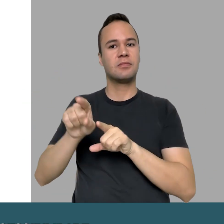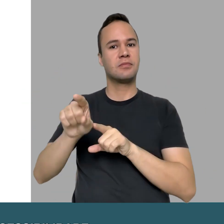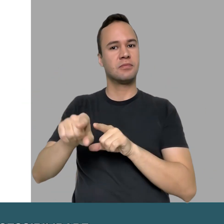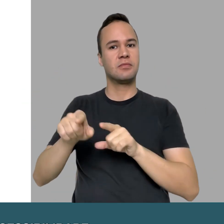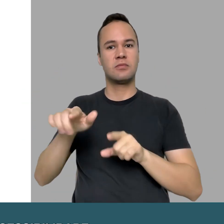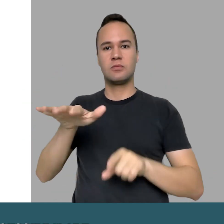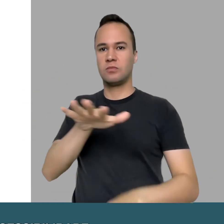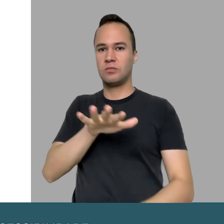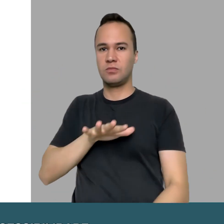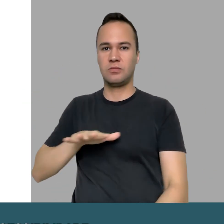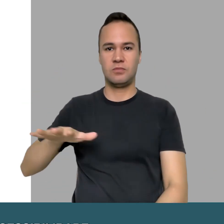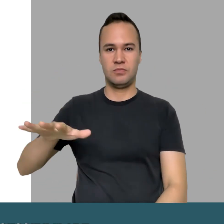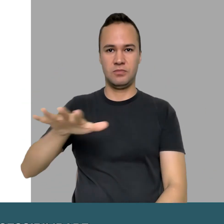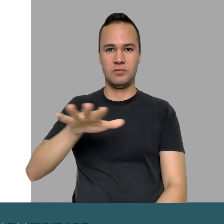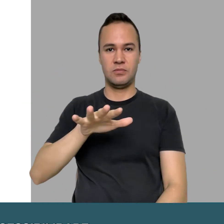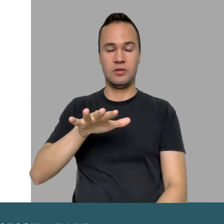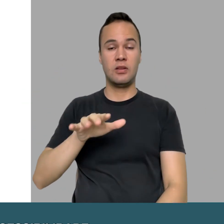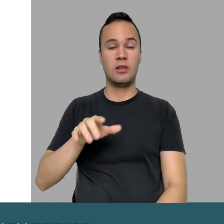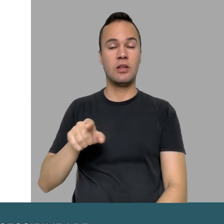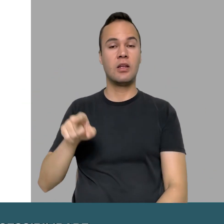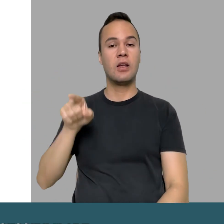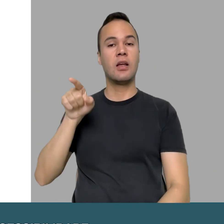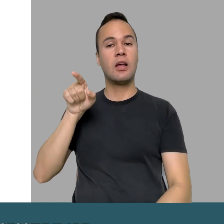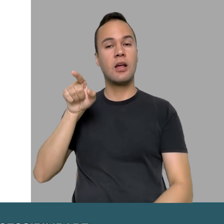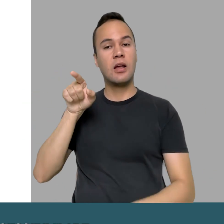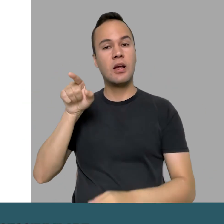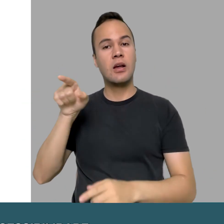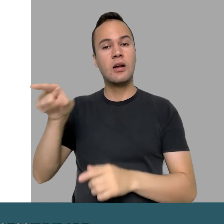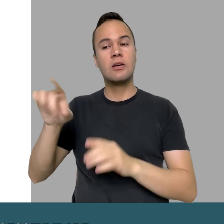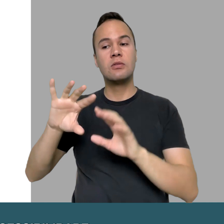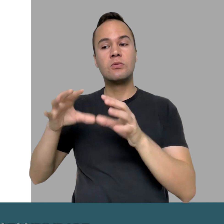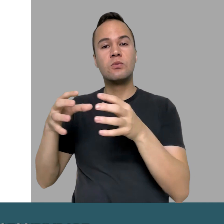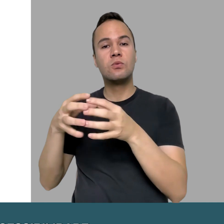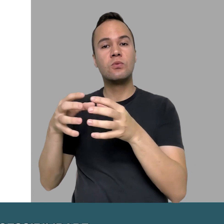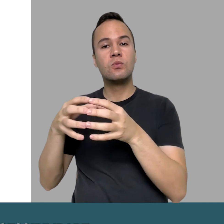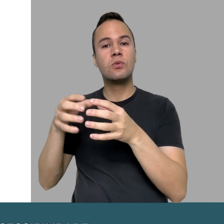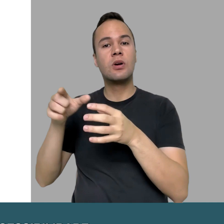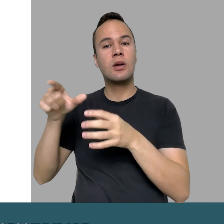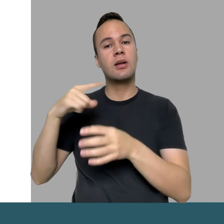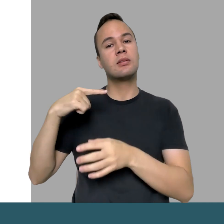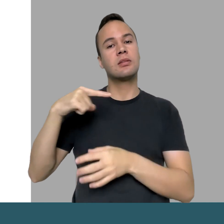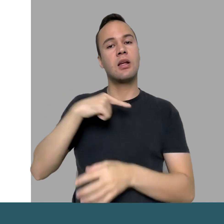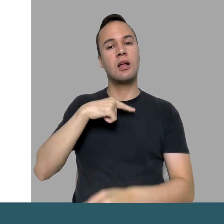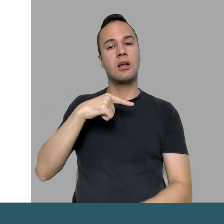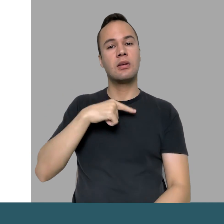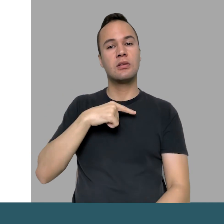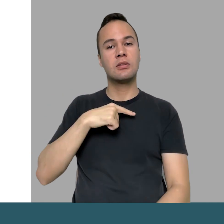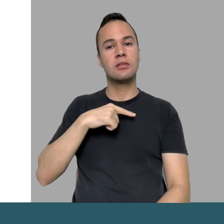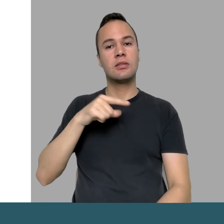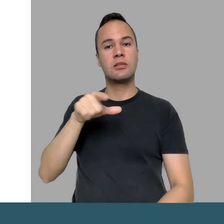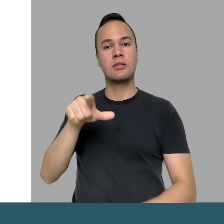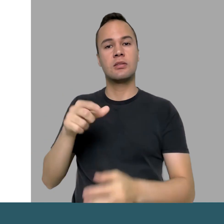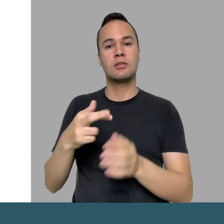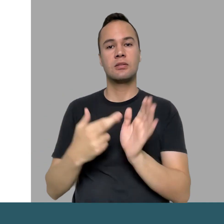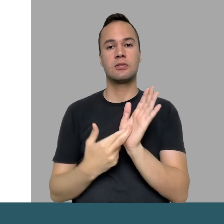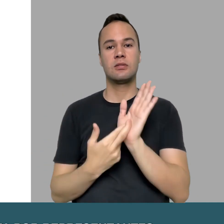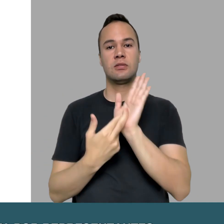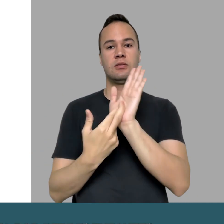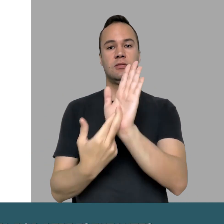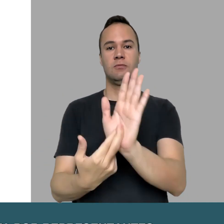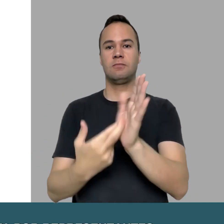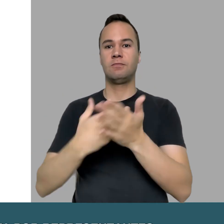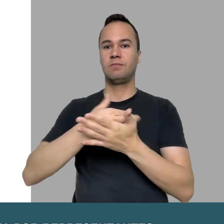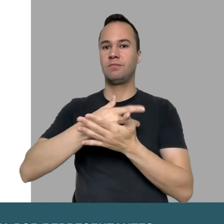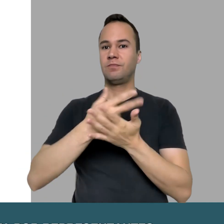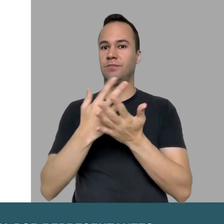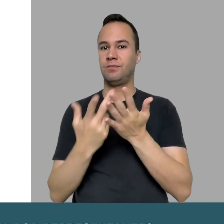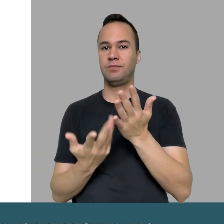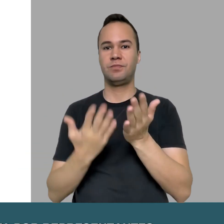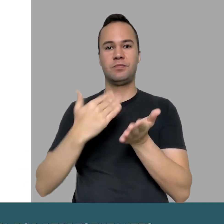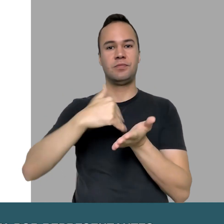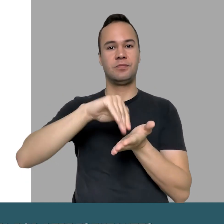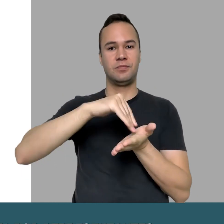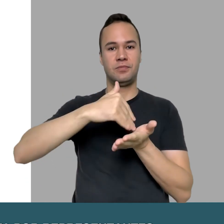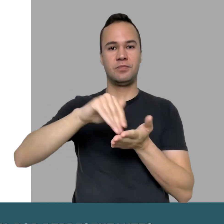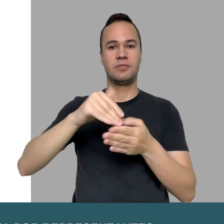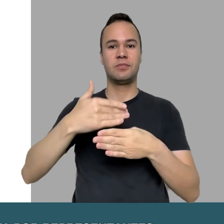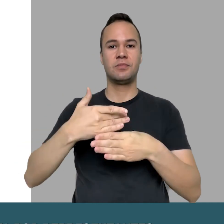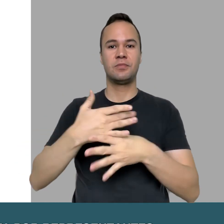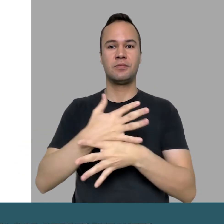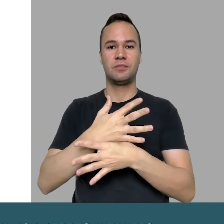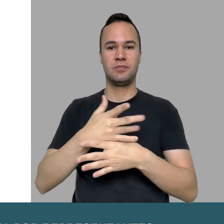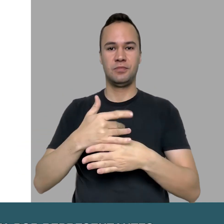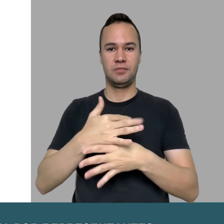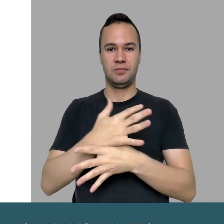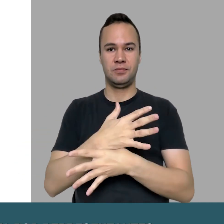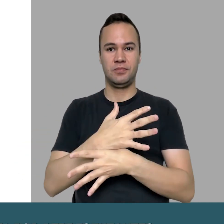voltado à acessibilidade e desenho universal. Por ser um órgão colegiado, a comissão é composta